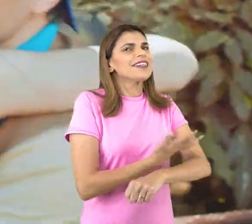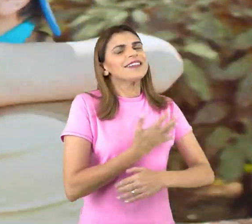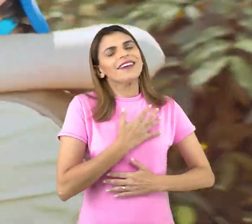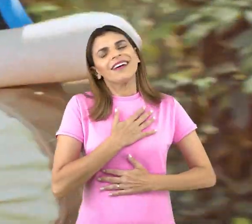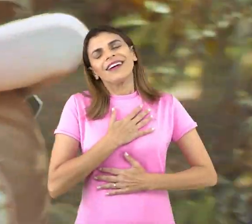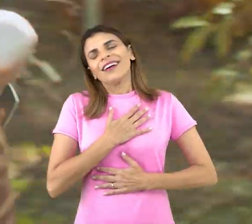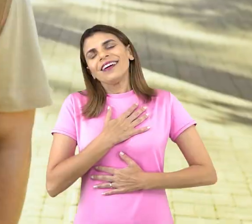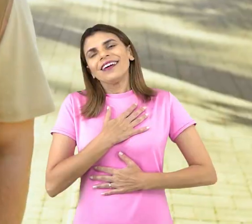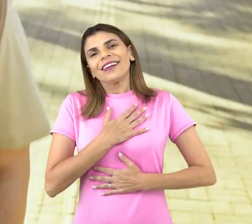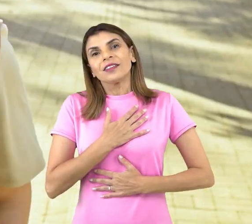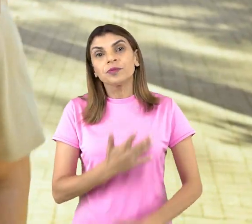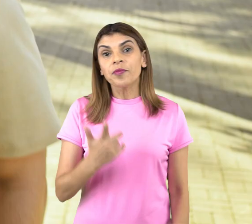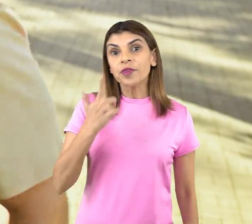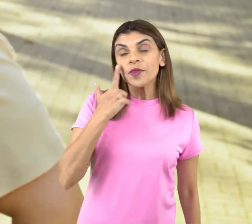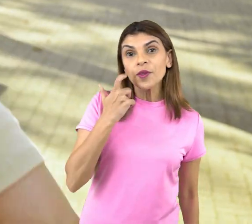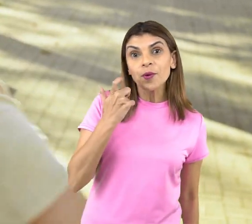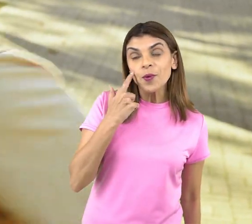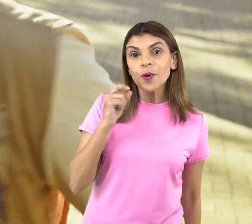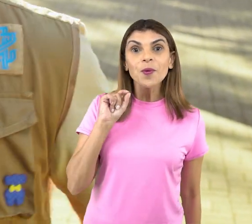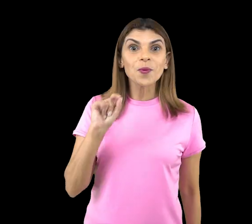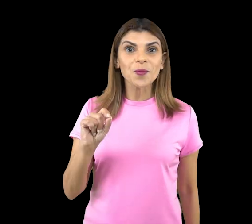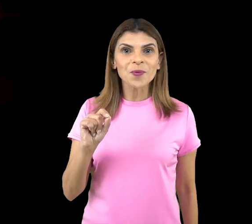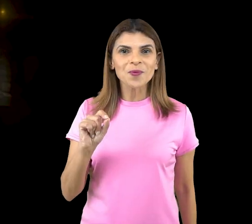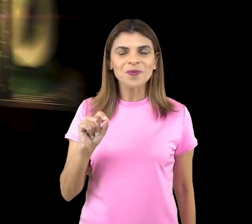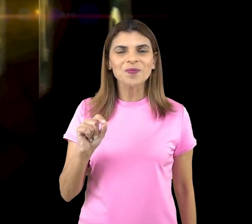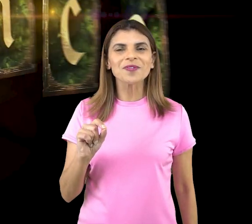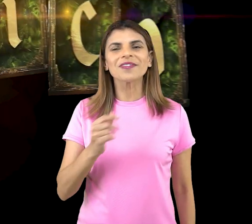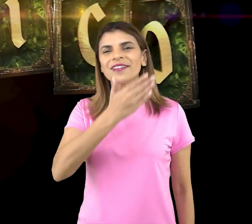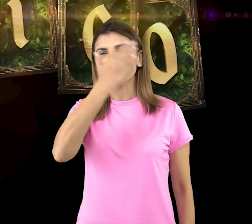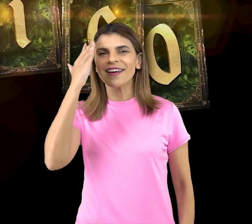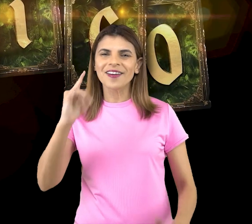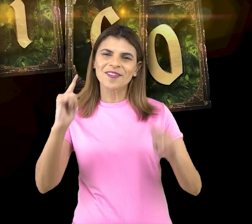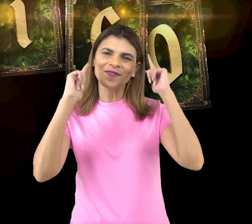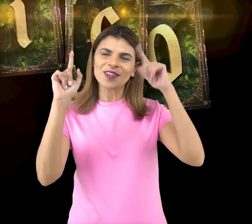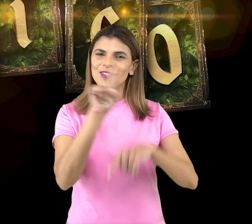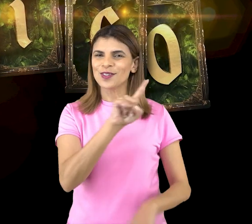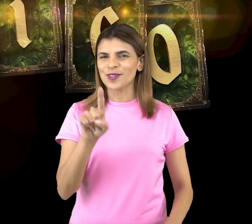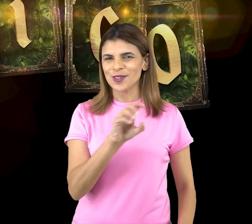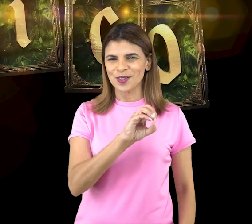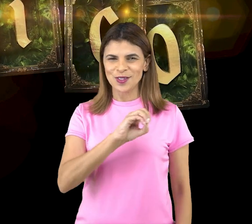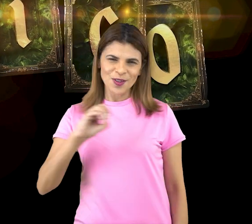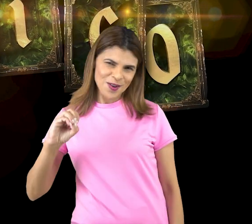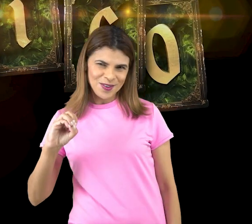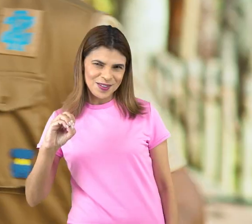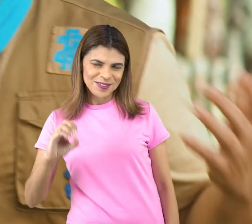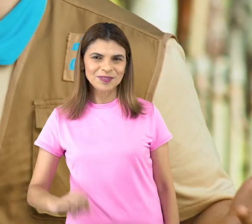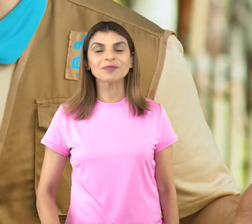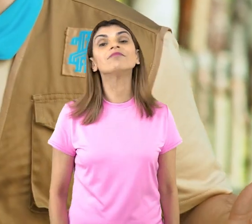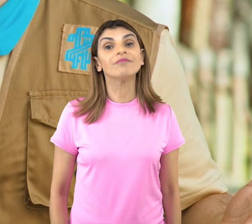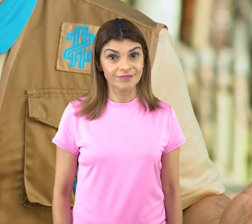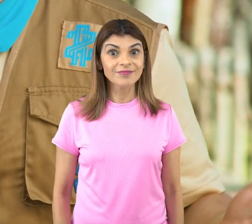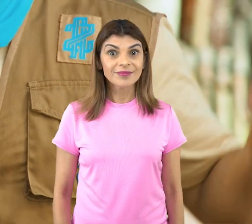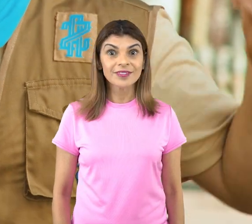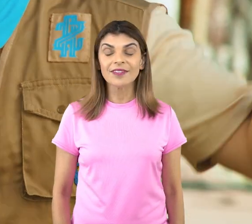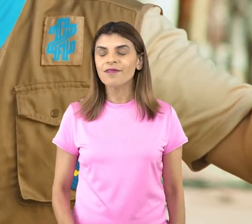Lucas Neto em... Uma aventura no Zoológico! Isso vai ser incrível!